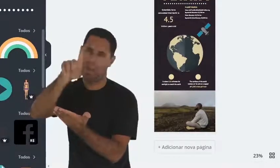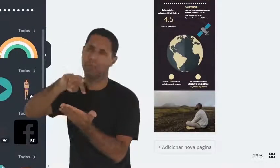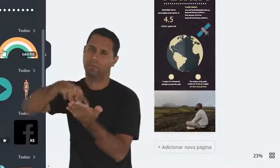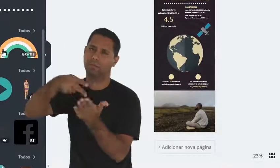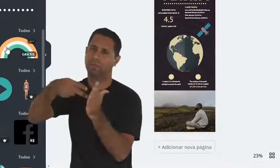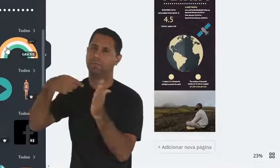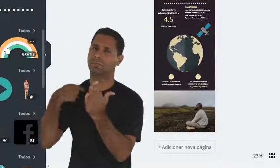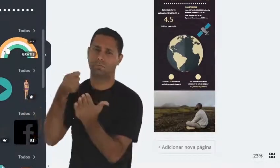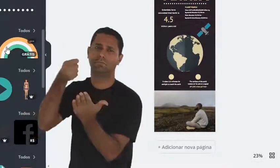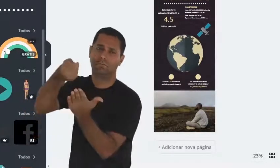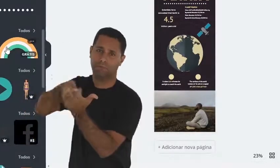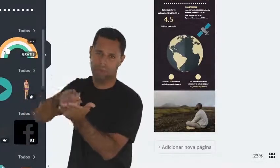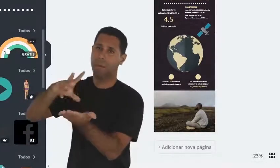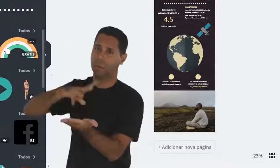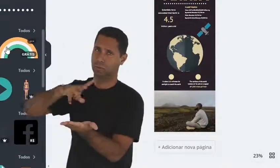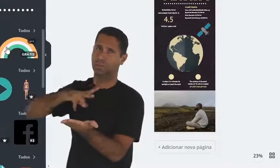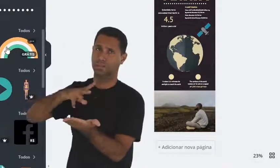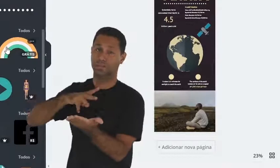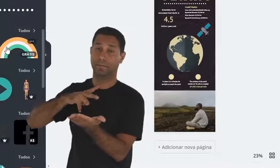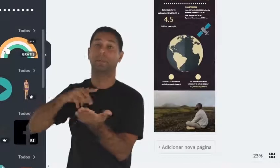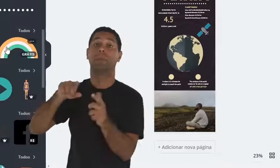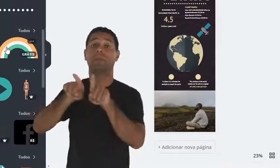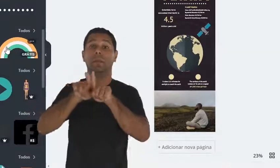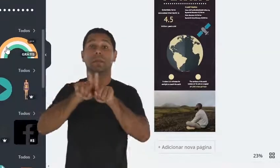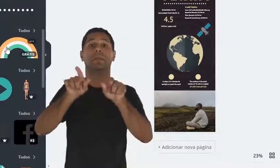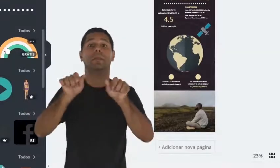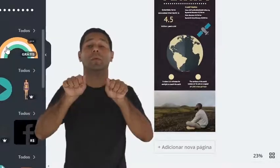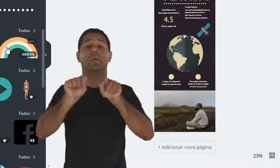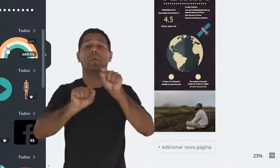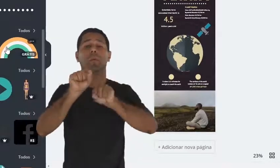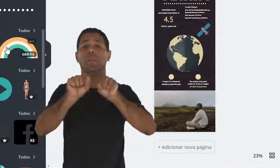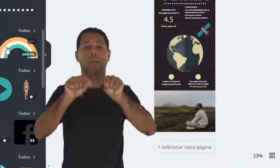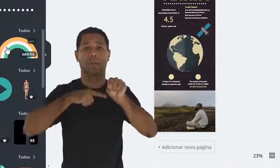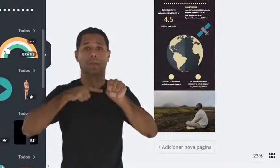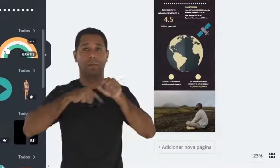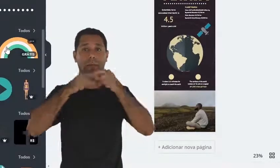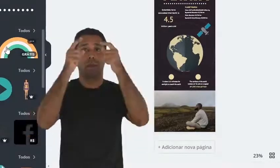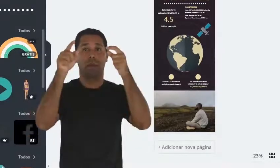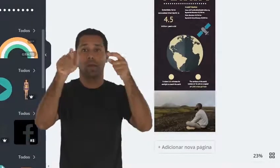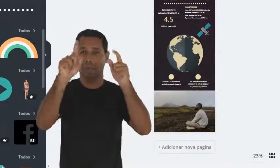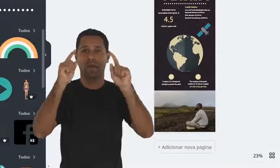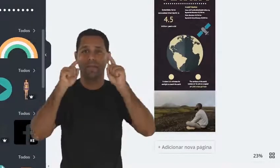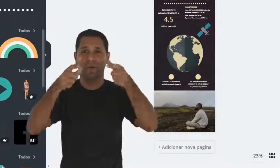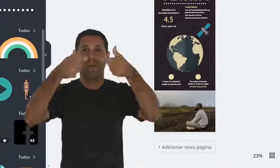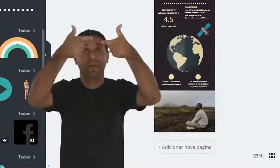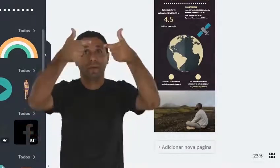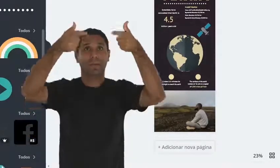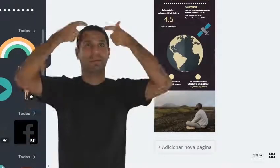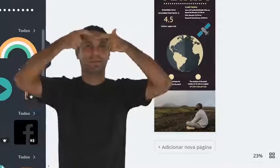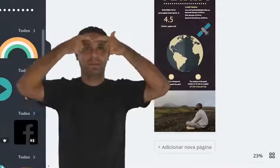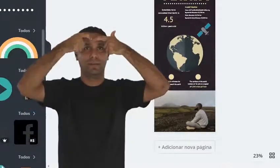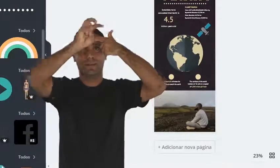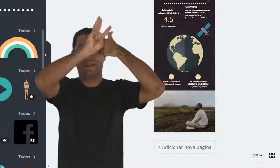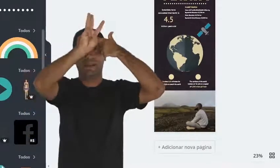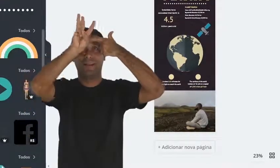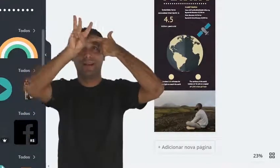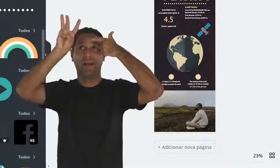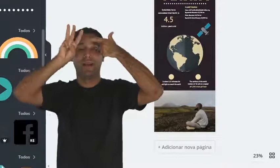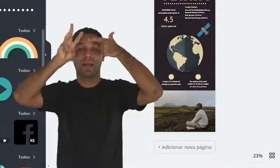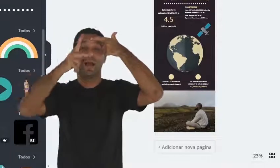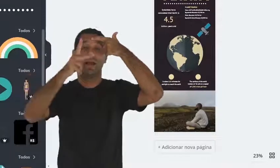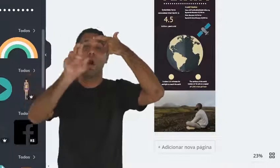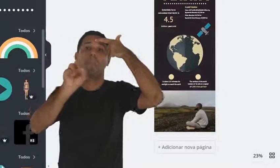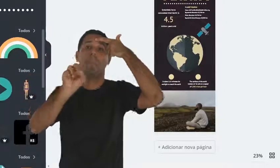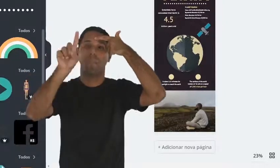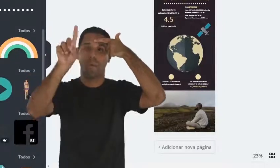que estes elementos você precisa pagar para poder utilizar. Além disso, existem estes elementos com a coroa, que é o PRO.